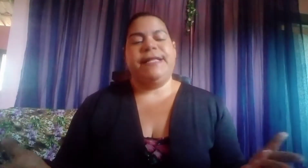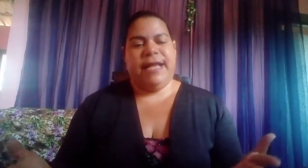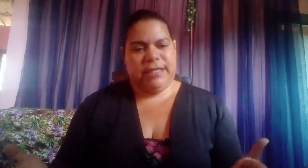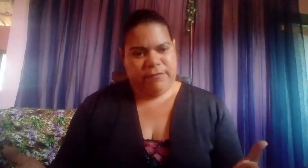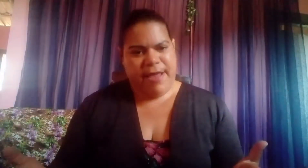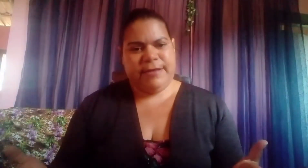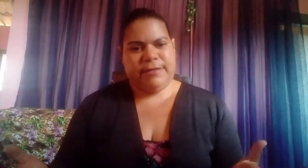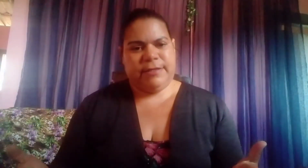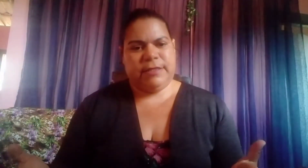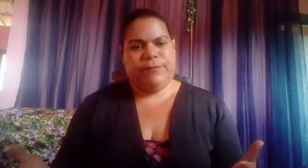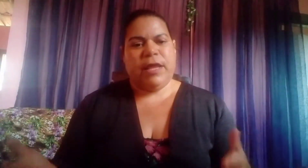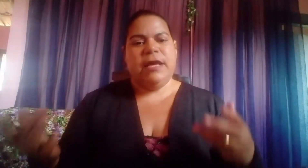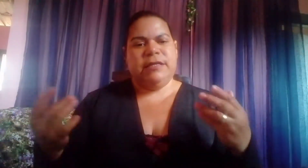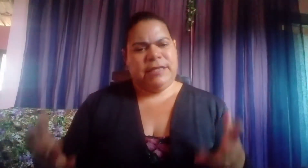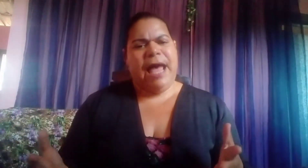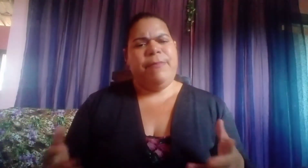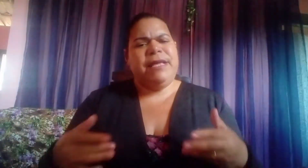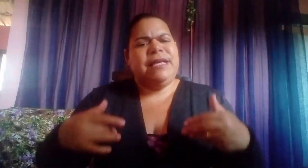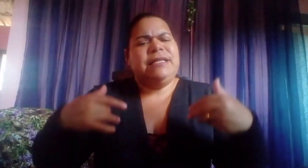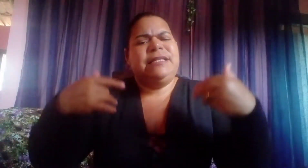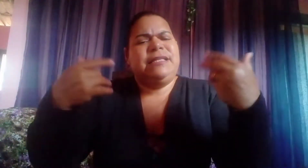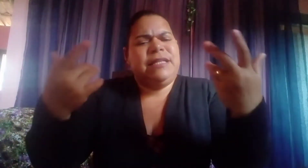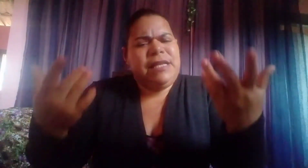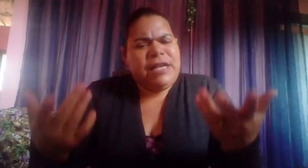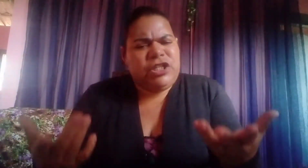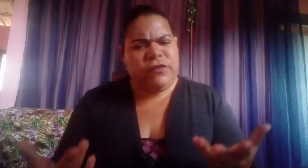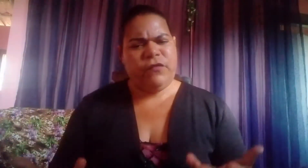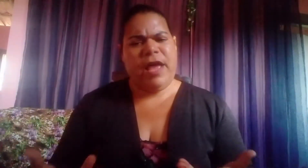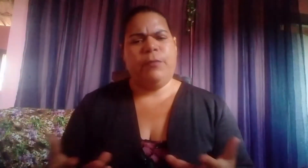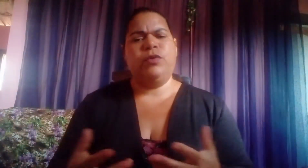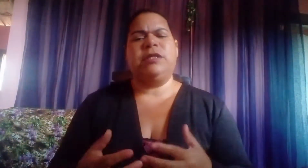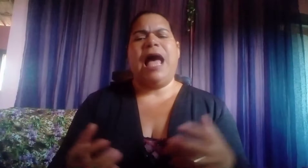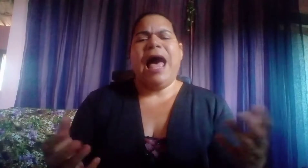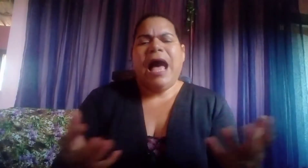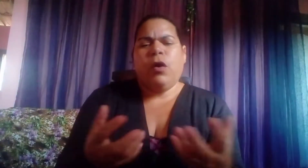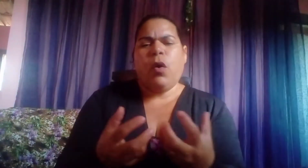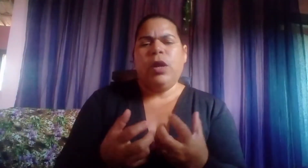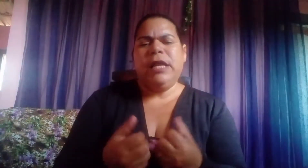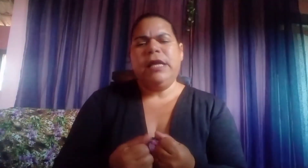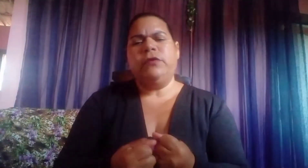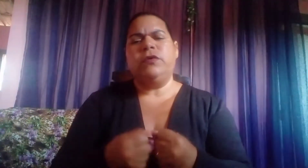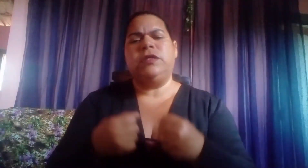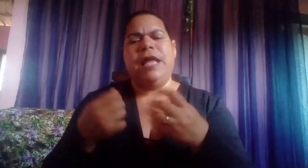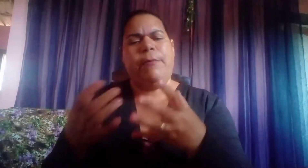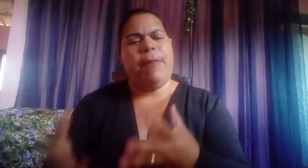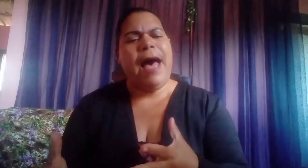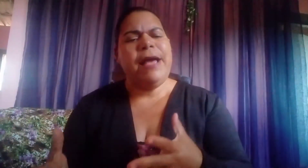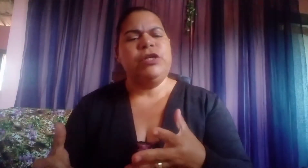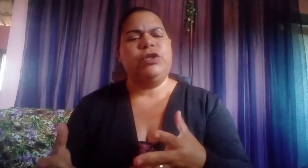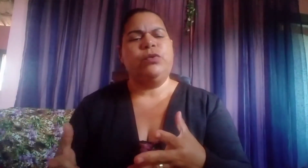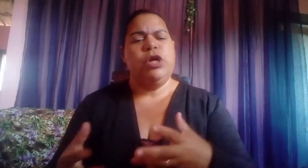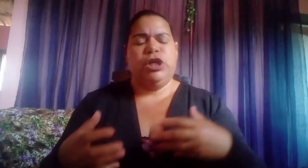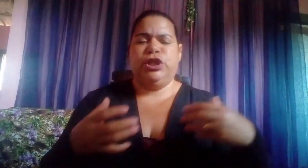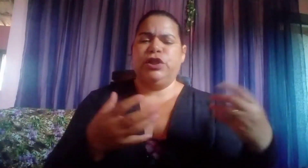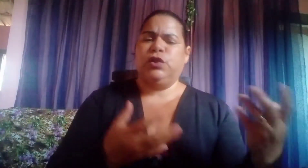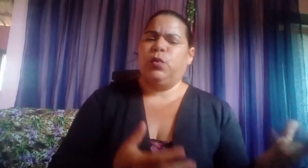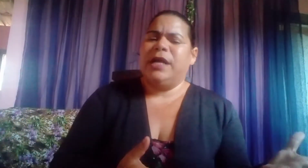das vezes, sabe que se estivermos acolhidos debaixo de suas